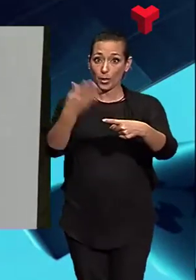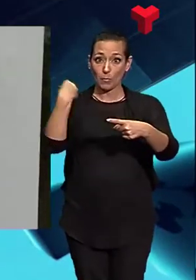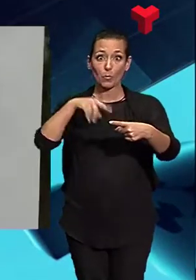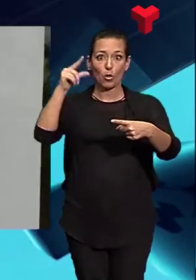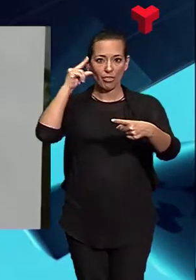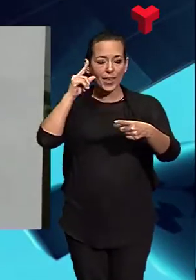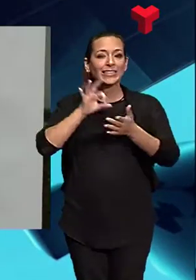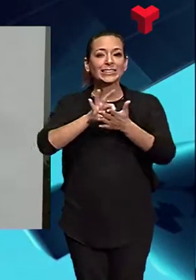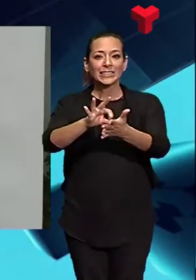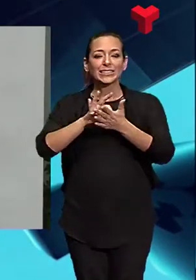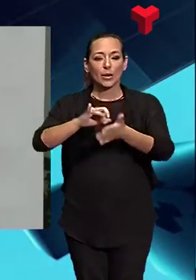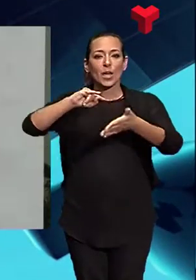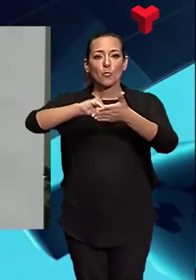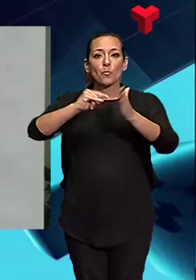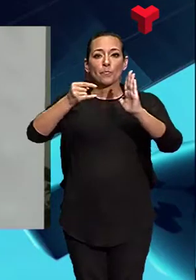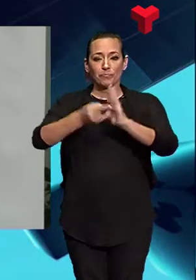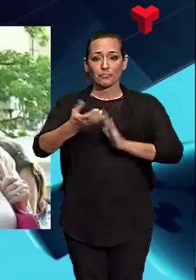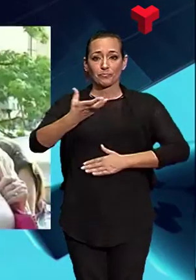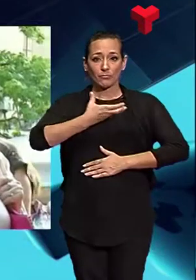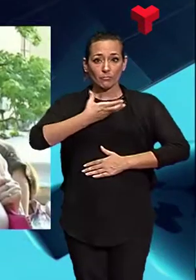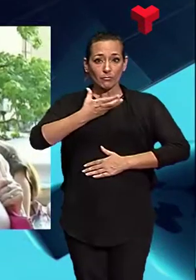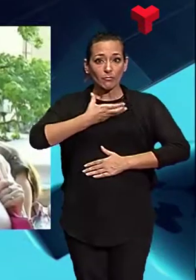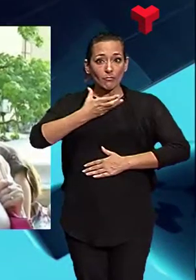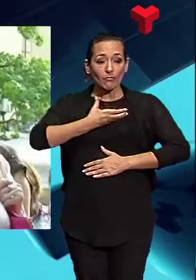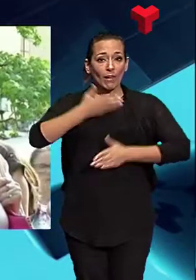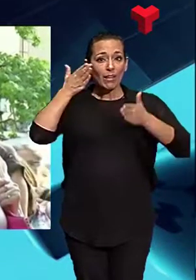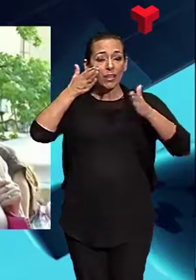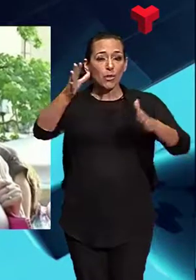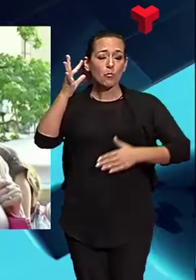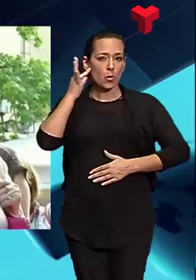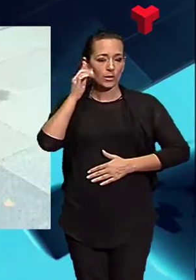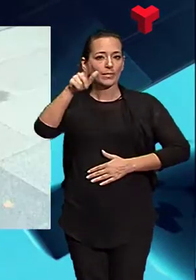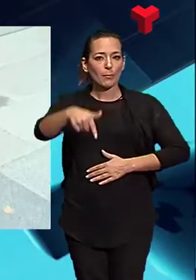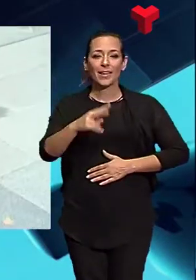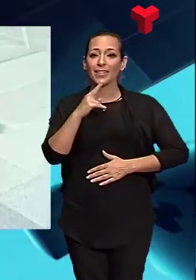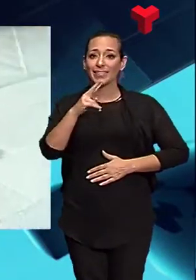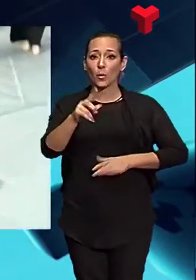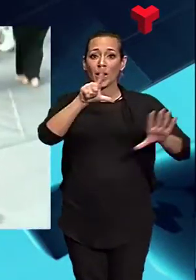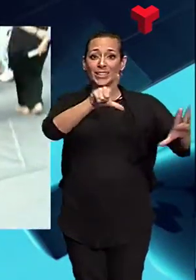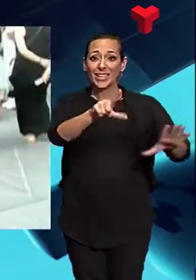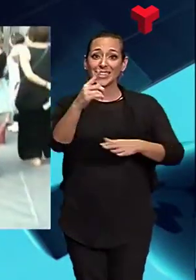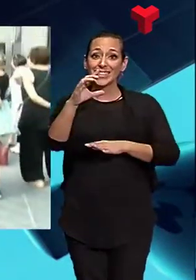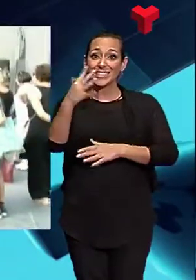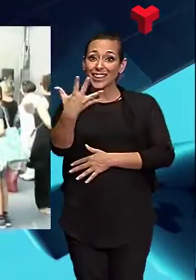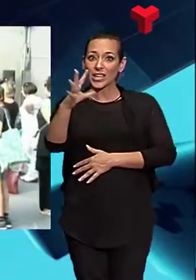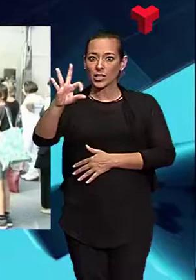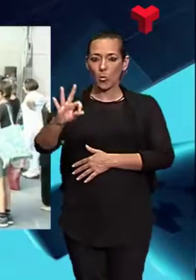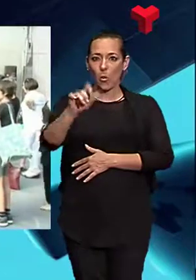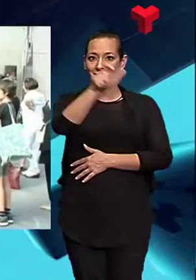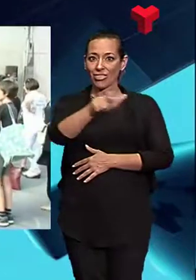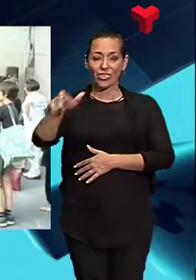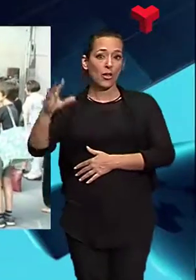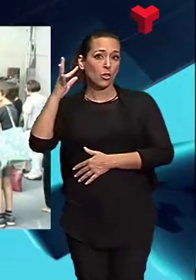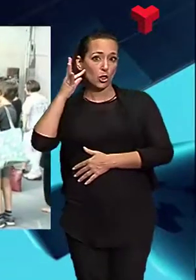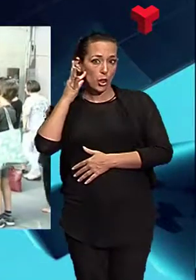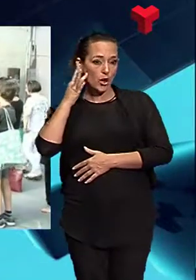Servei Municipal d'Informació i Atenció a les Dones ha donat a conèixer que ha atès 750 entre els mesos